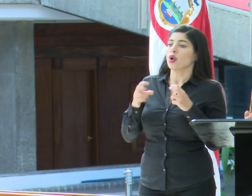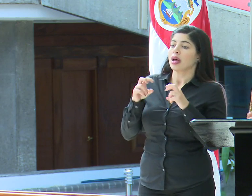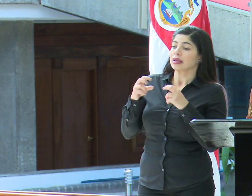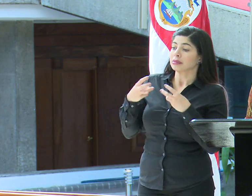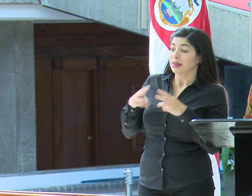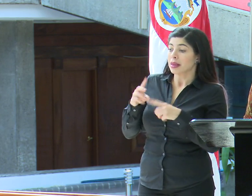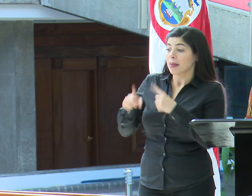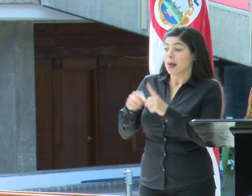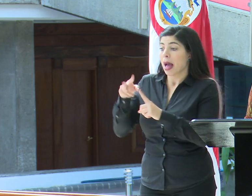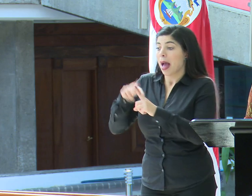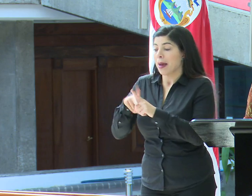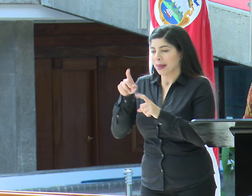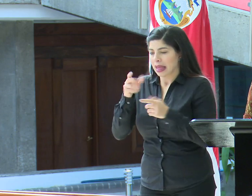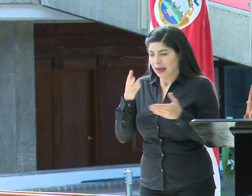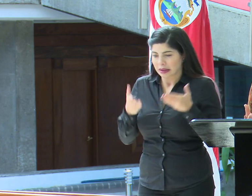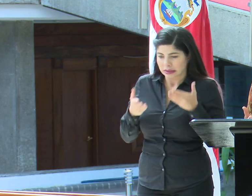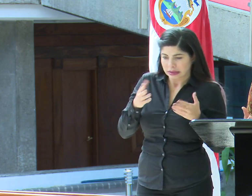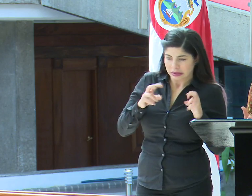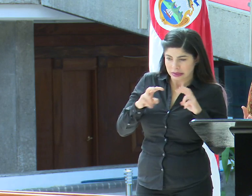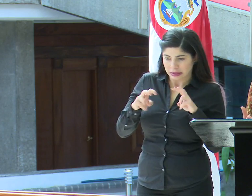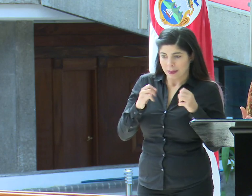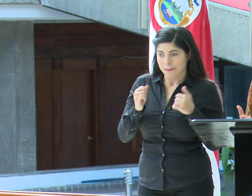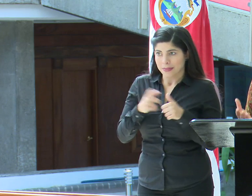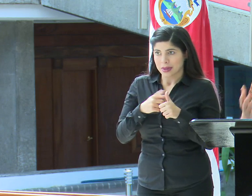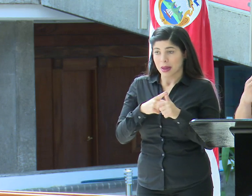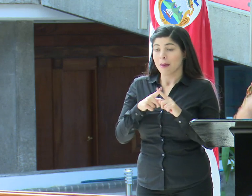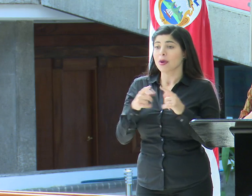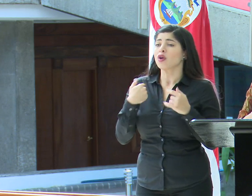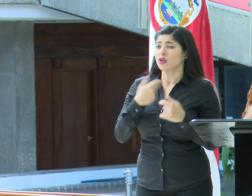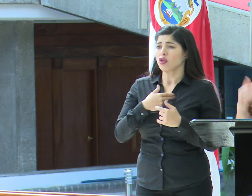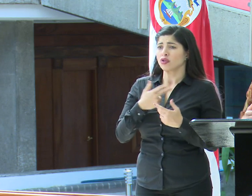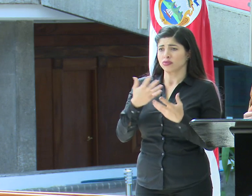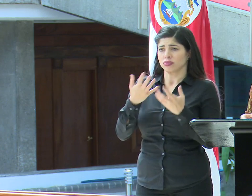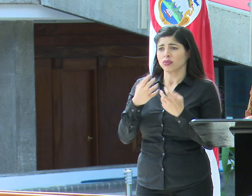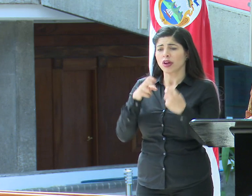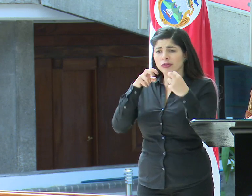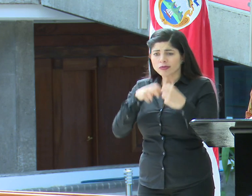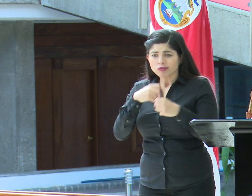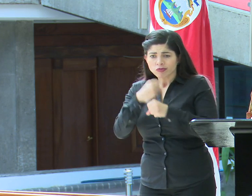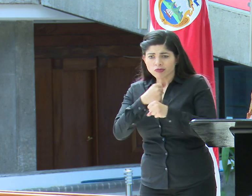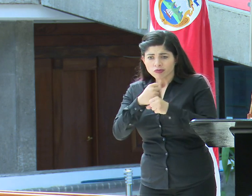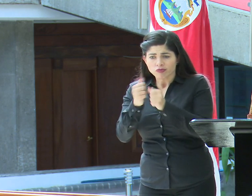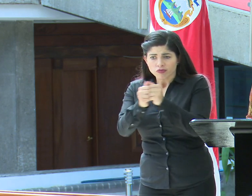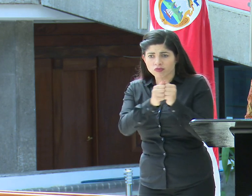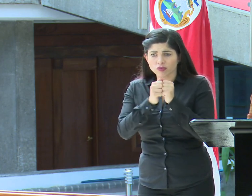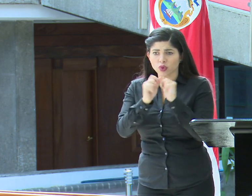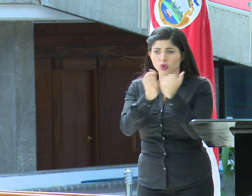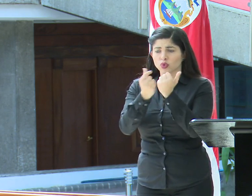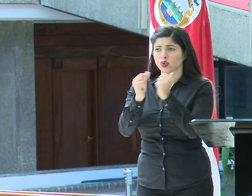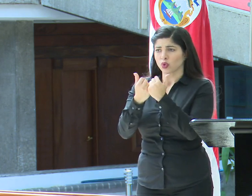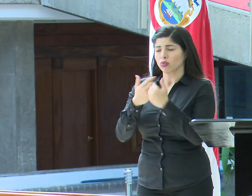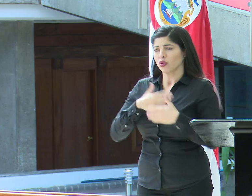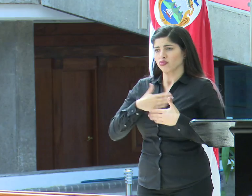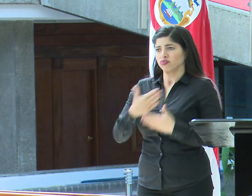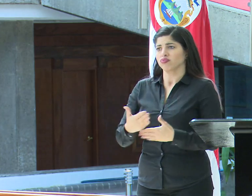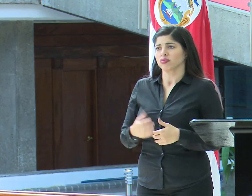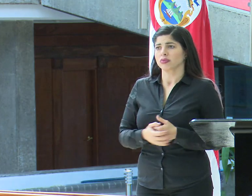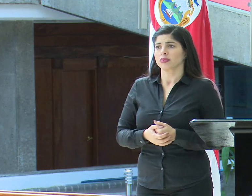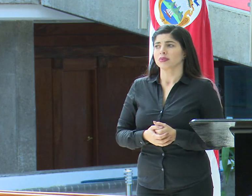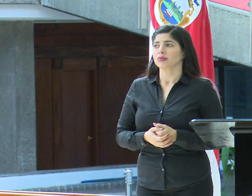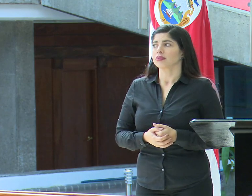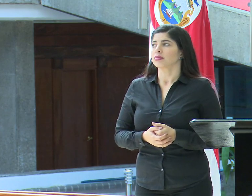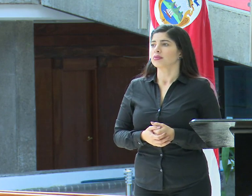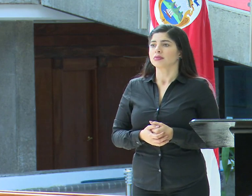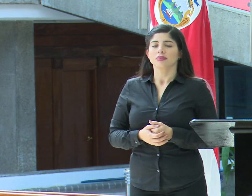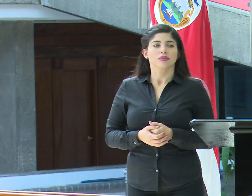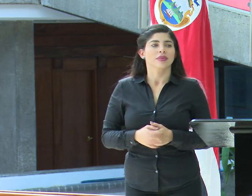que se vayan a tomar, pero estamos en toda la anuncia de sentarnos y trabajar conjuntamente con los sectores. Doña Raquel.